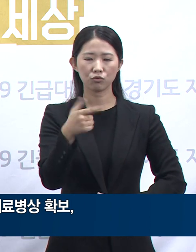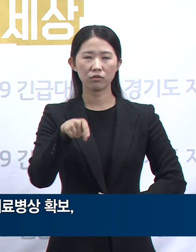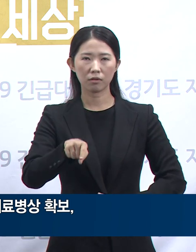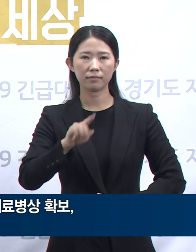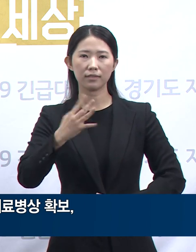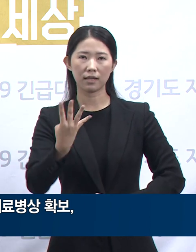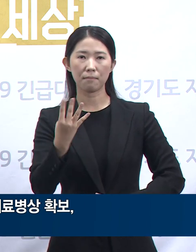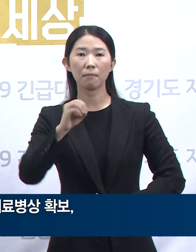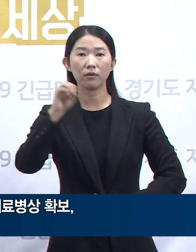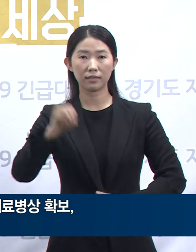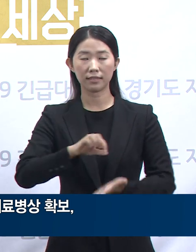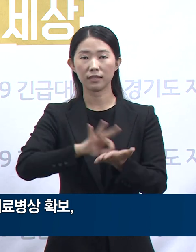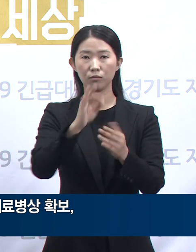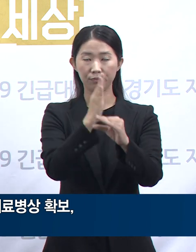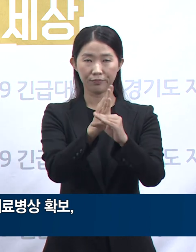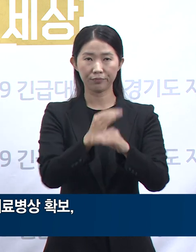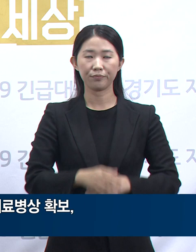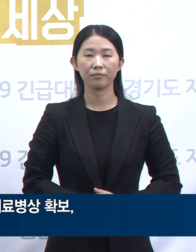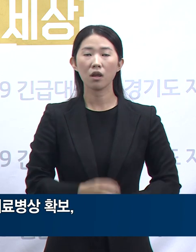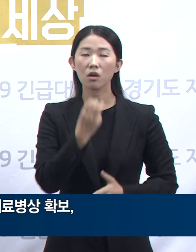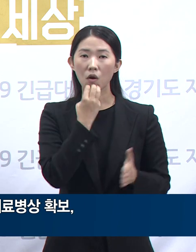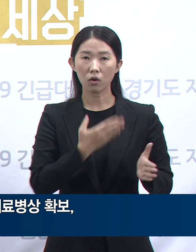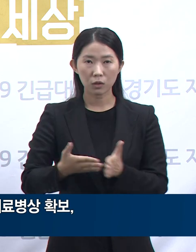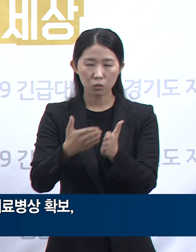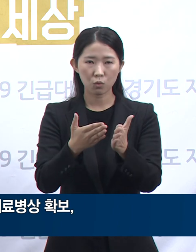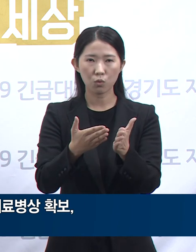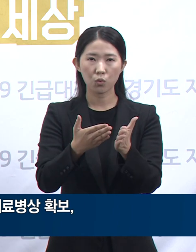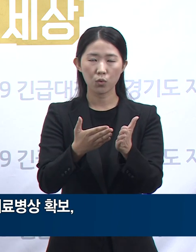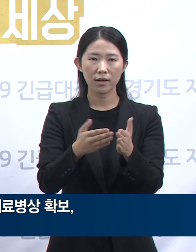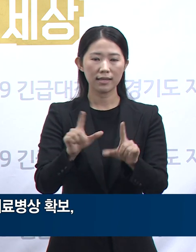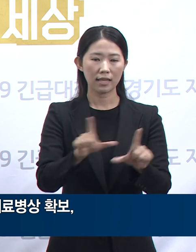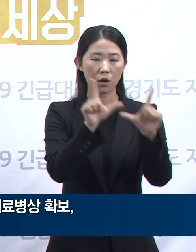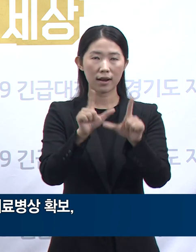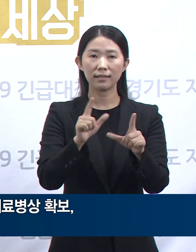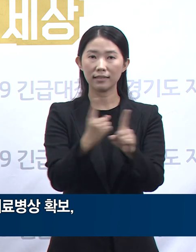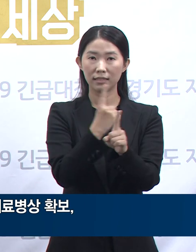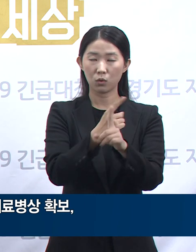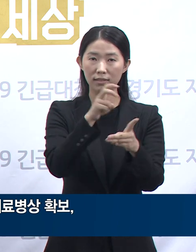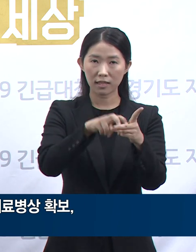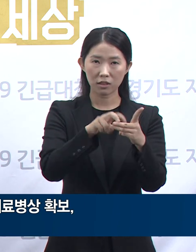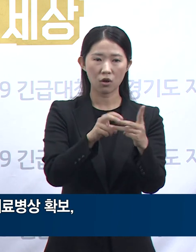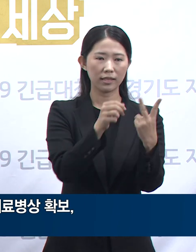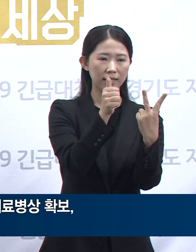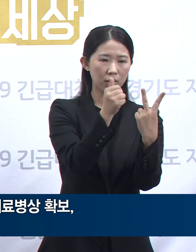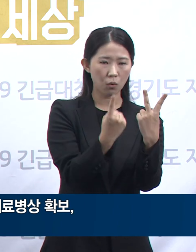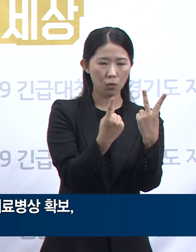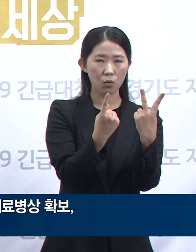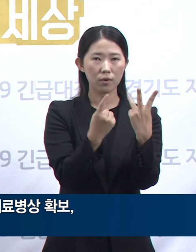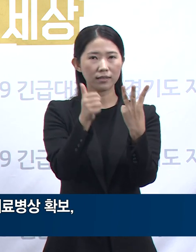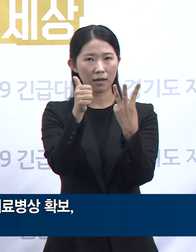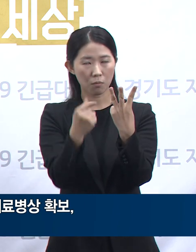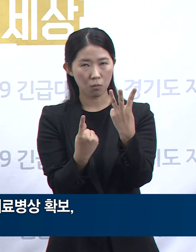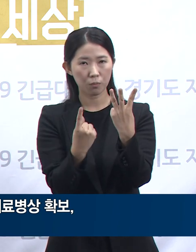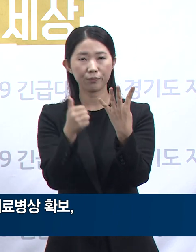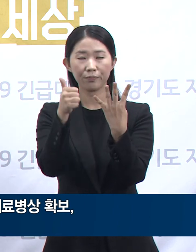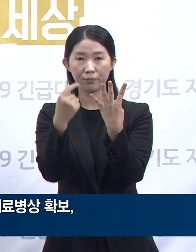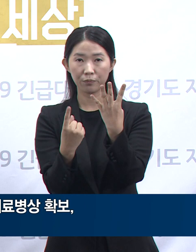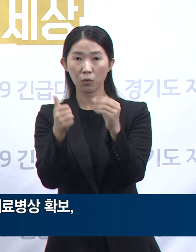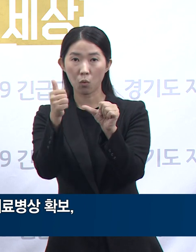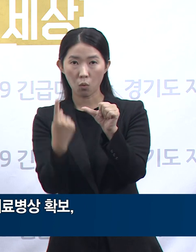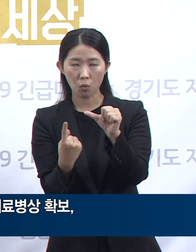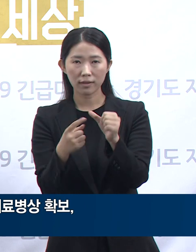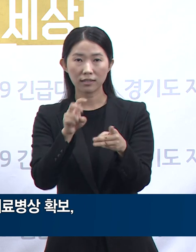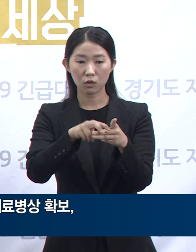있습니다. 경기도 수도권 2생활치료센터와 제3호, 4호, 5호 생활치료센터 등 총 4개